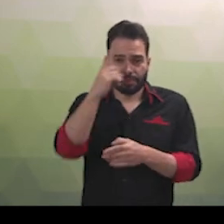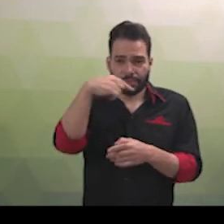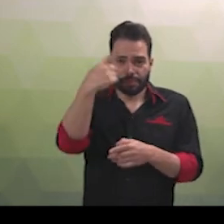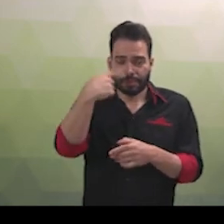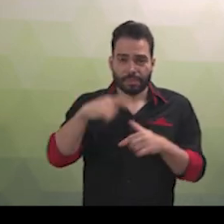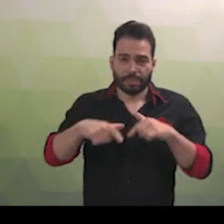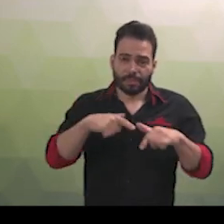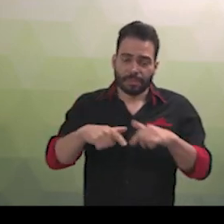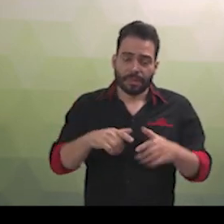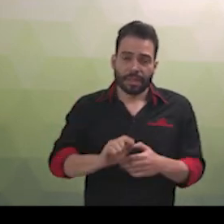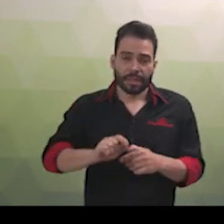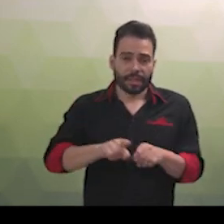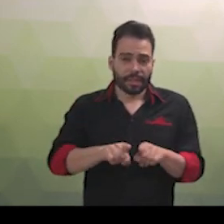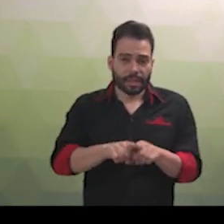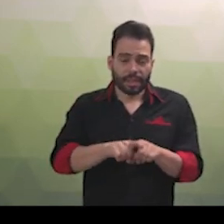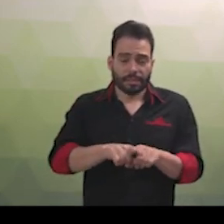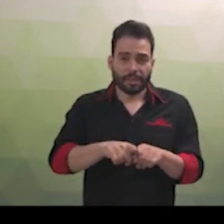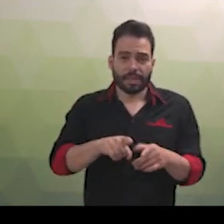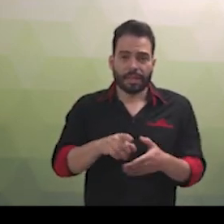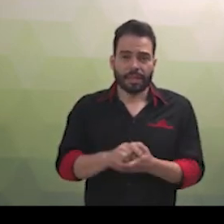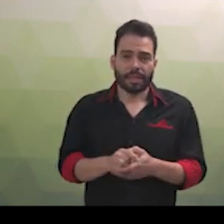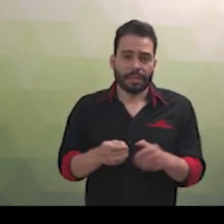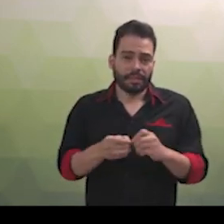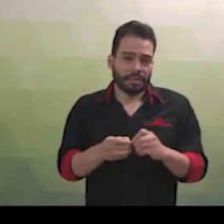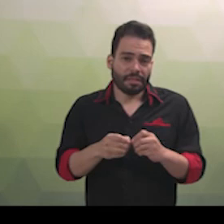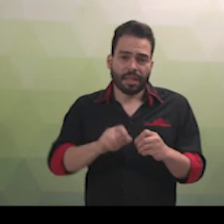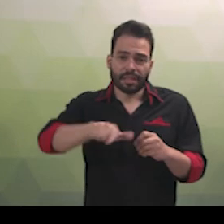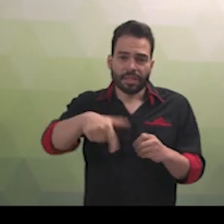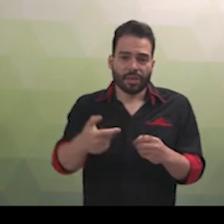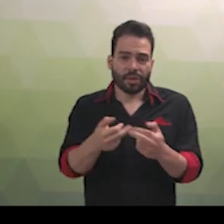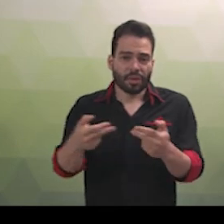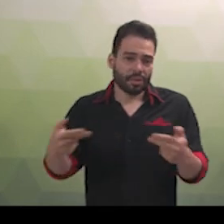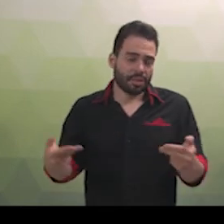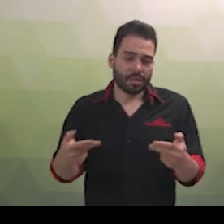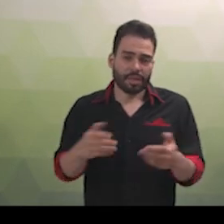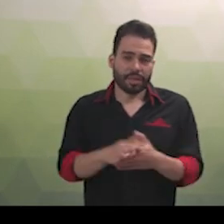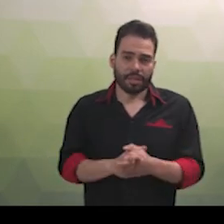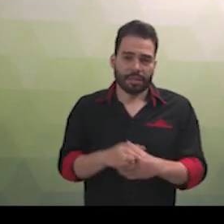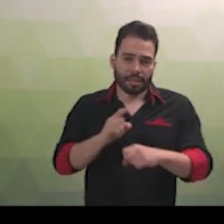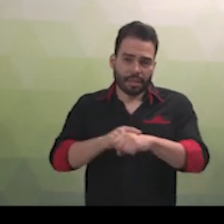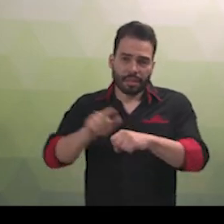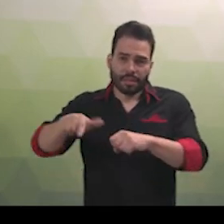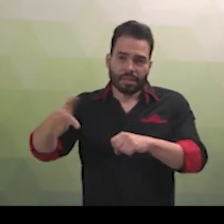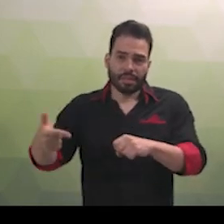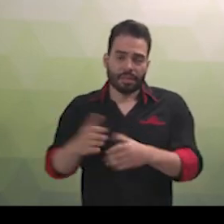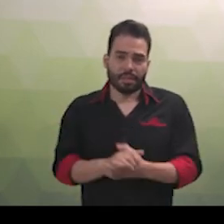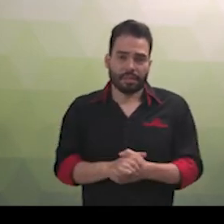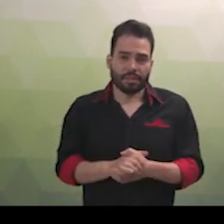responsabilidades em outros horários em que não está à disposição da instituição. Artigo